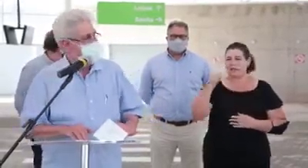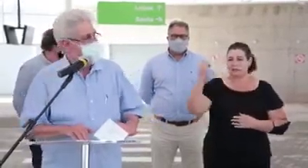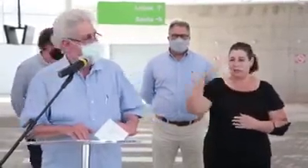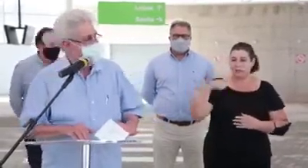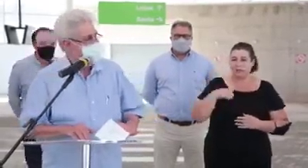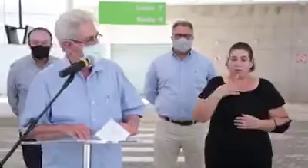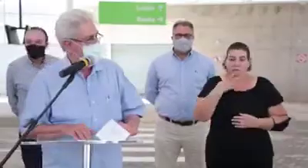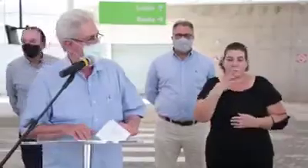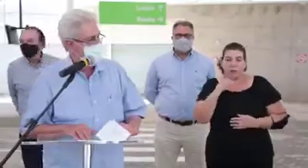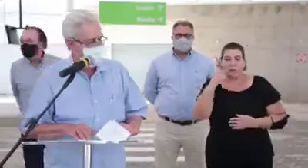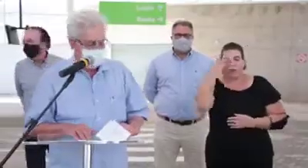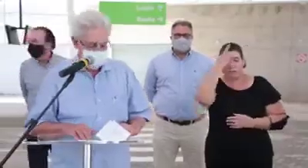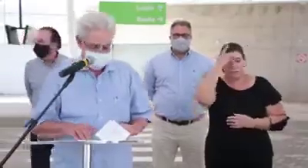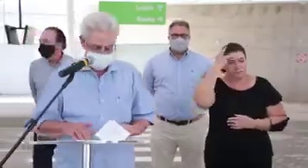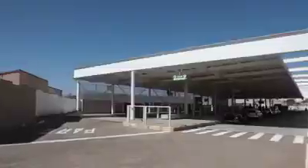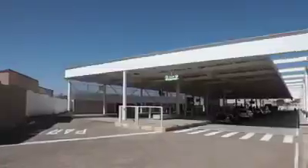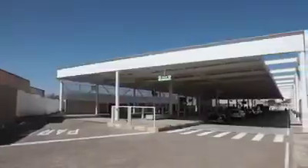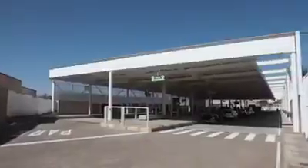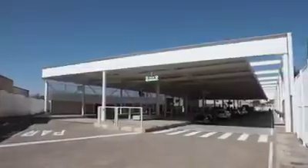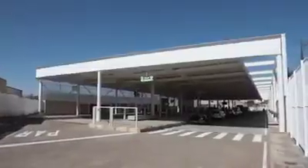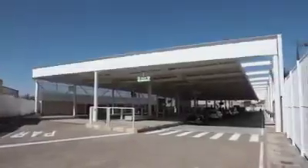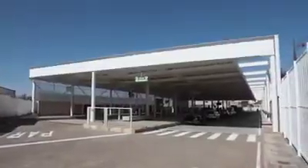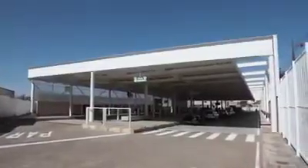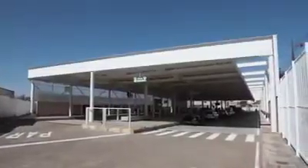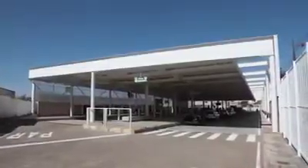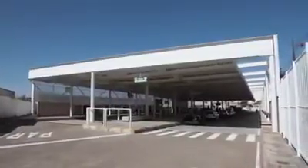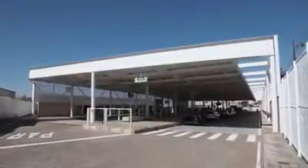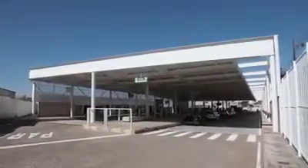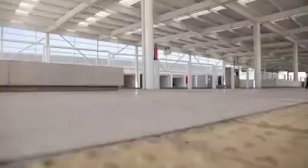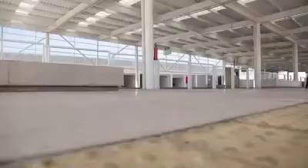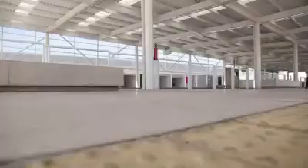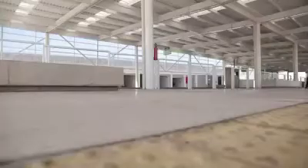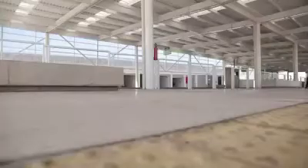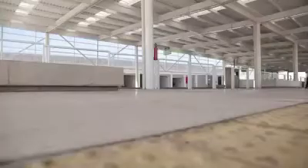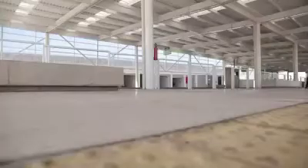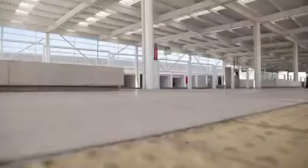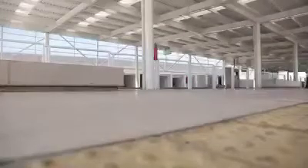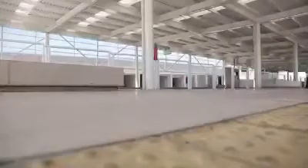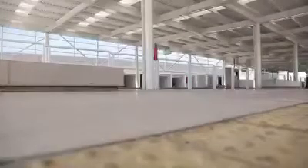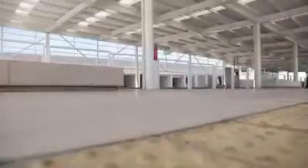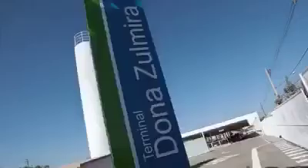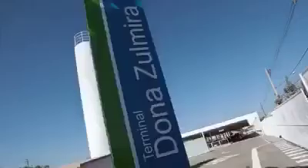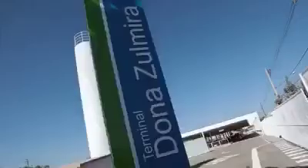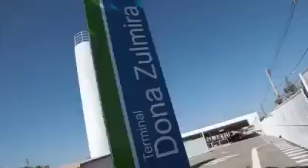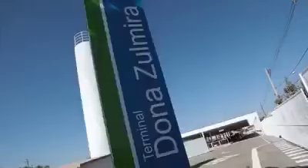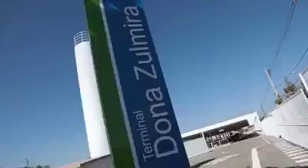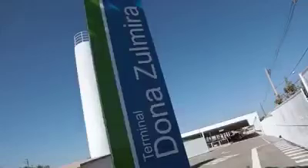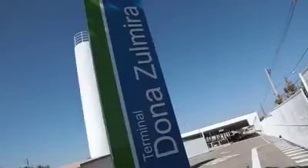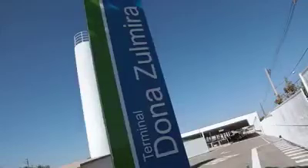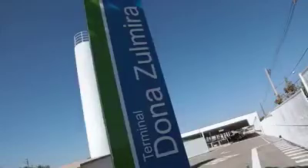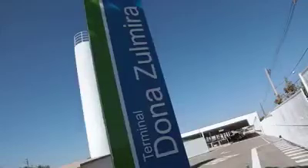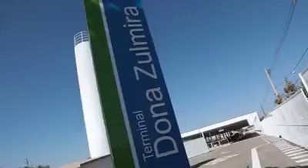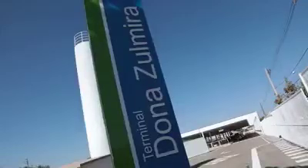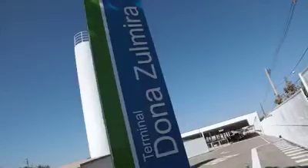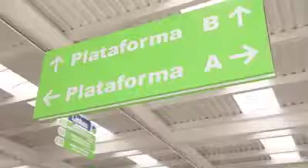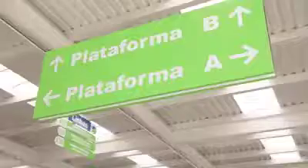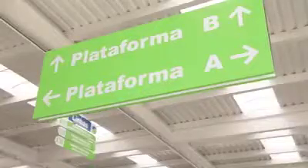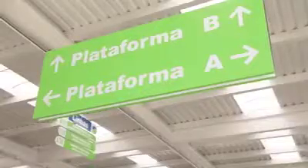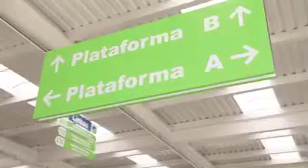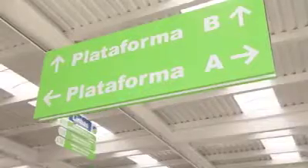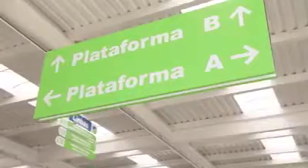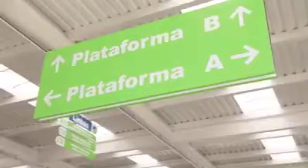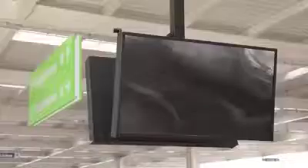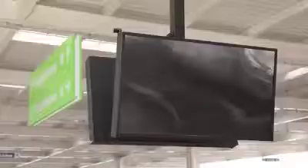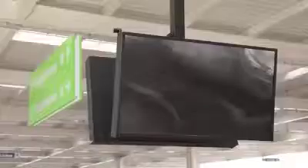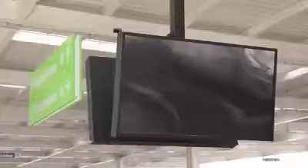mil usuários que passarão por aqui. Aqui vamos passar mais de 500 viagens em dia atendendo esta região.